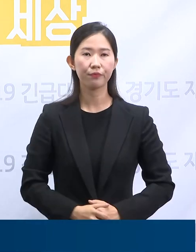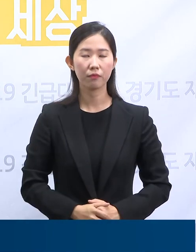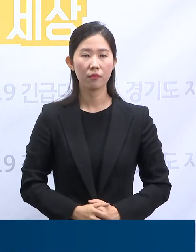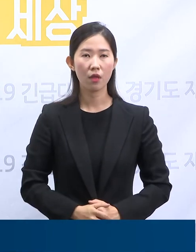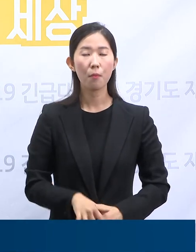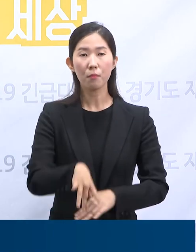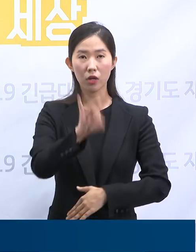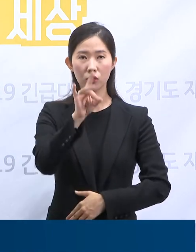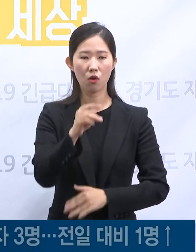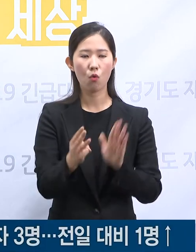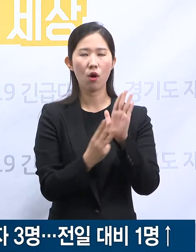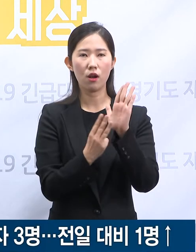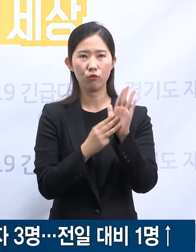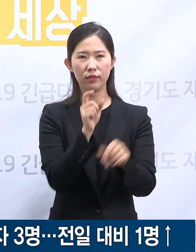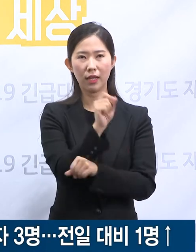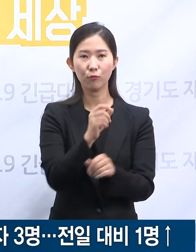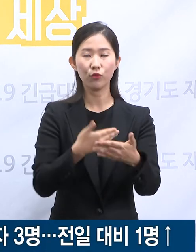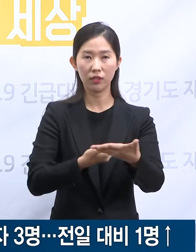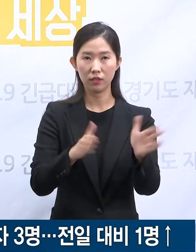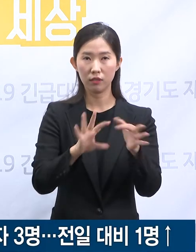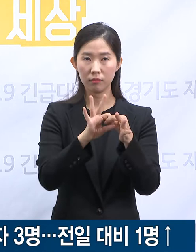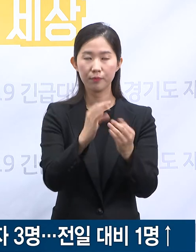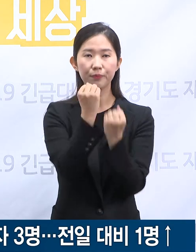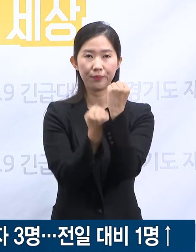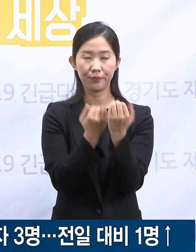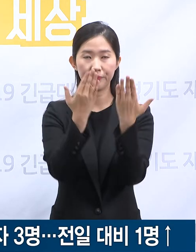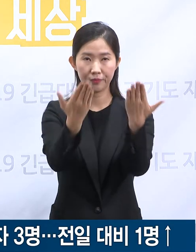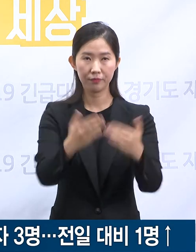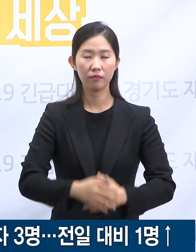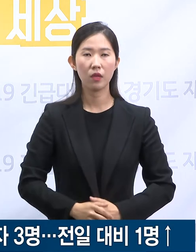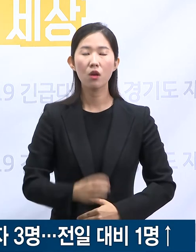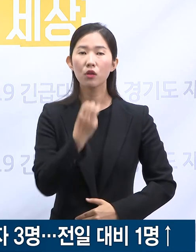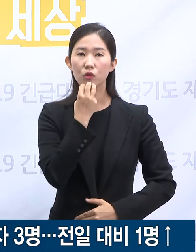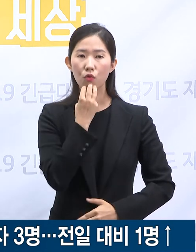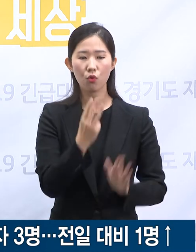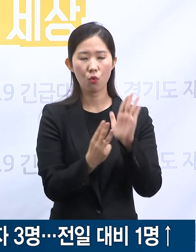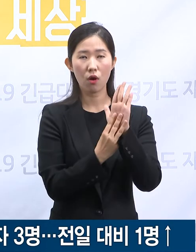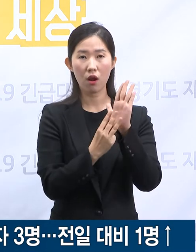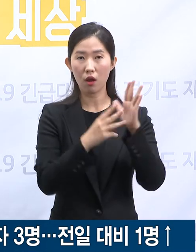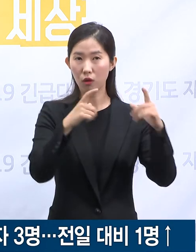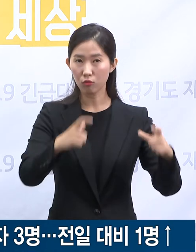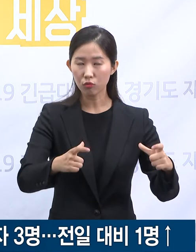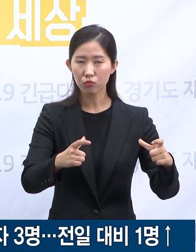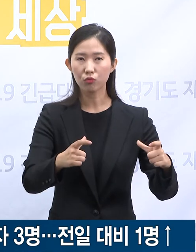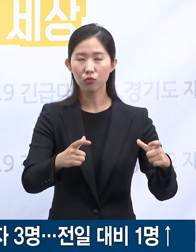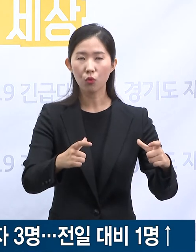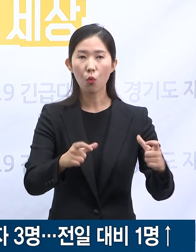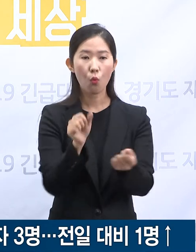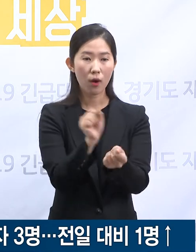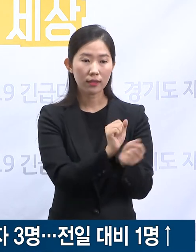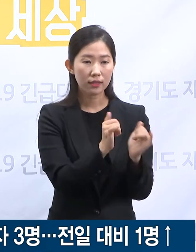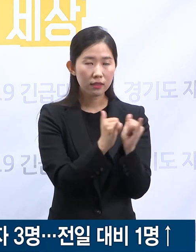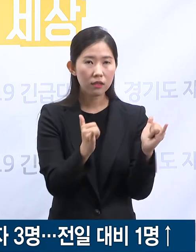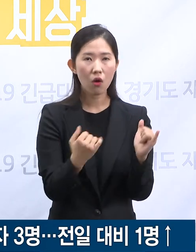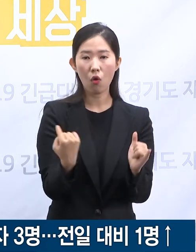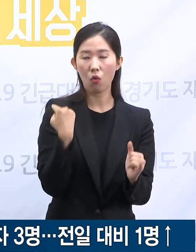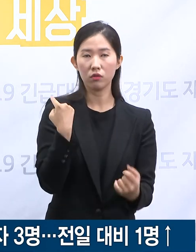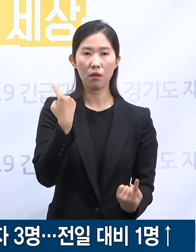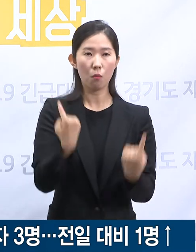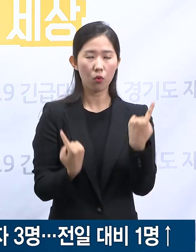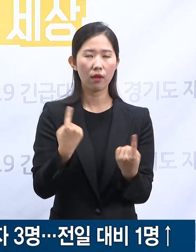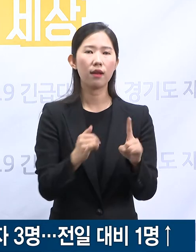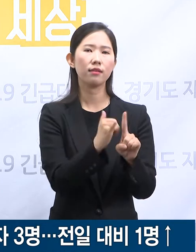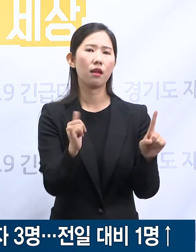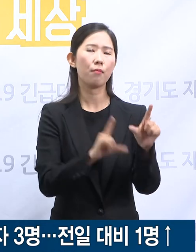관련 도내 확진 상황에 대해 말씀드리겠습니다. 서울의 관악구 사무실 관련 도내 확진자는 전일 0시 대비 1명이